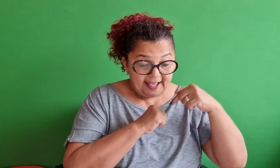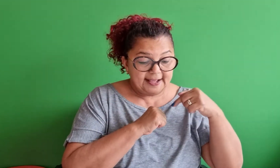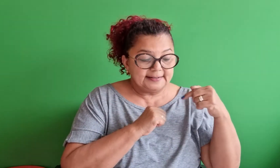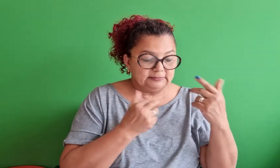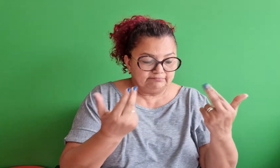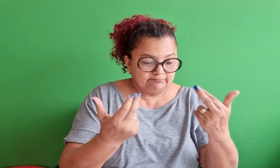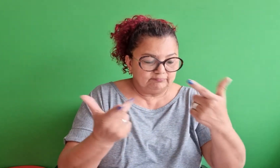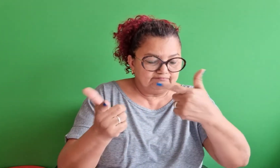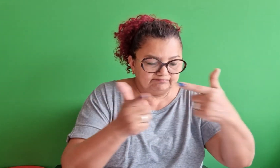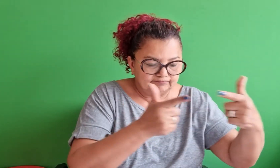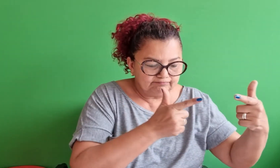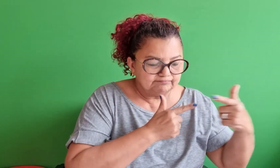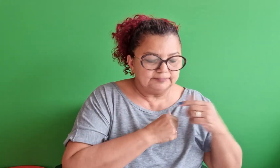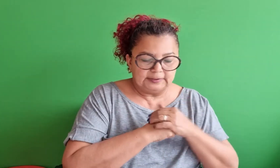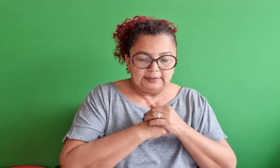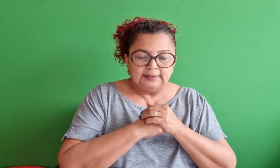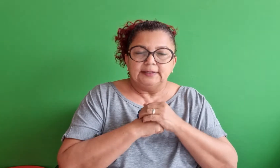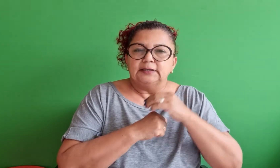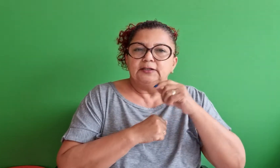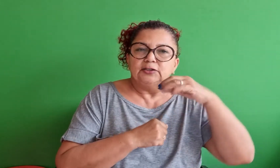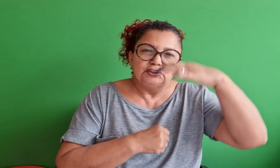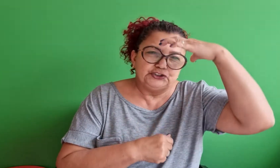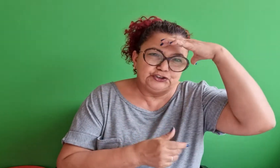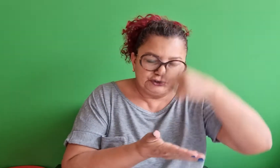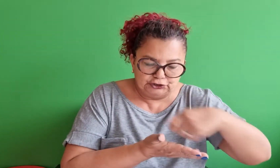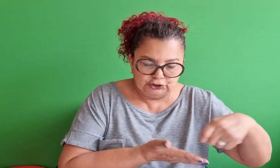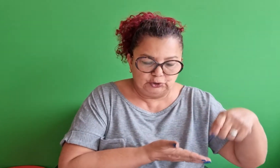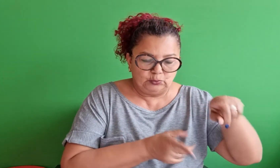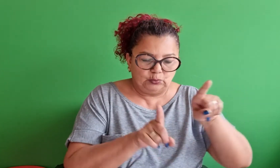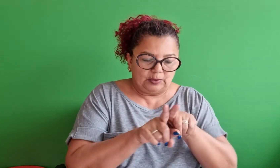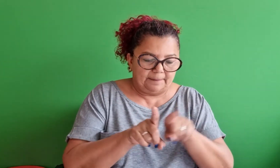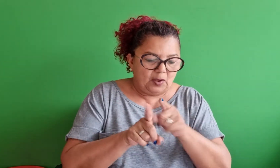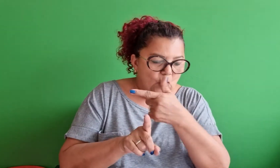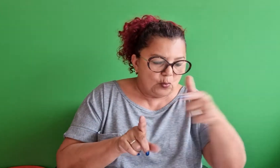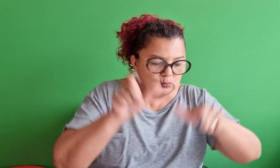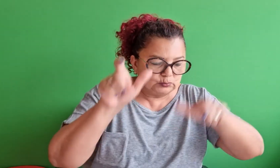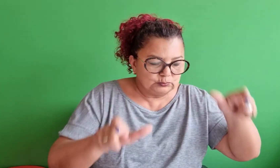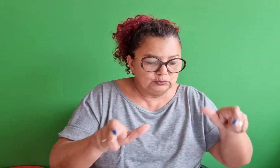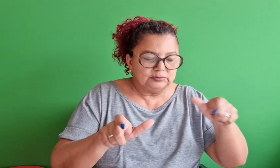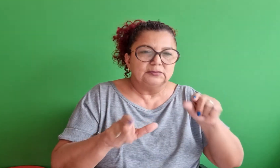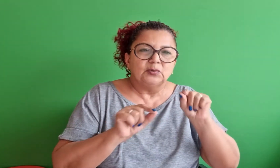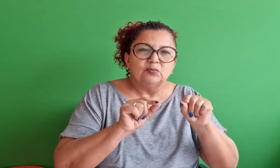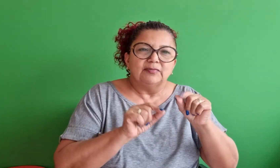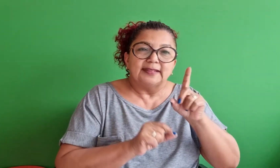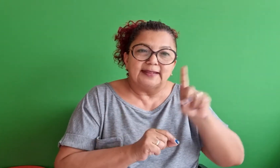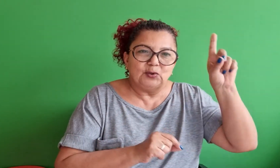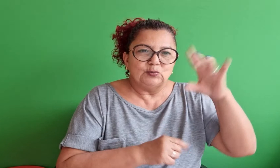esses e outros como Chico Xavier e outros outros